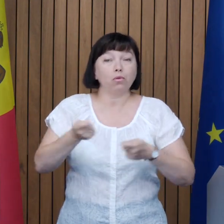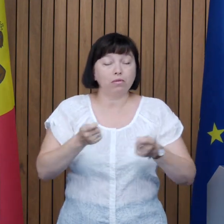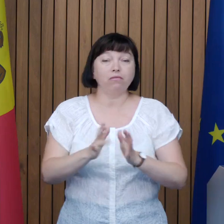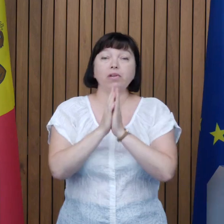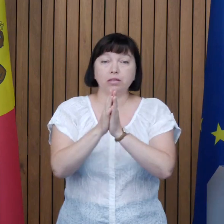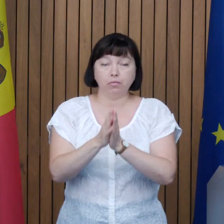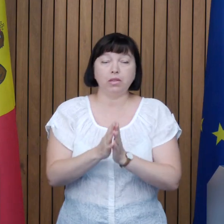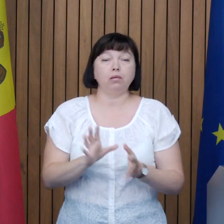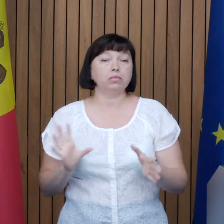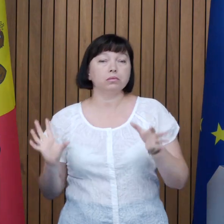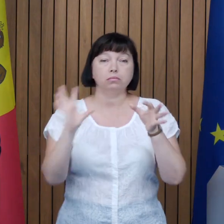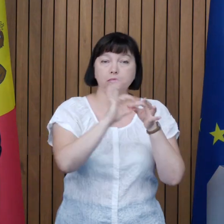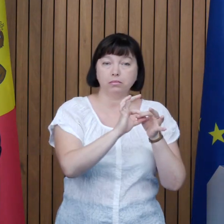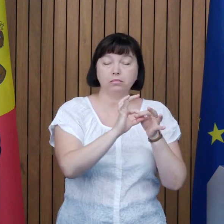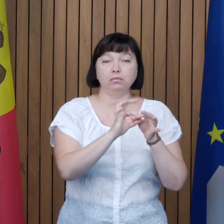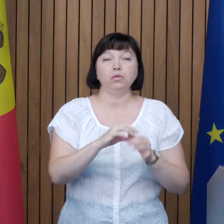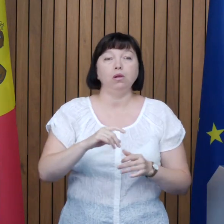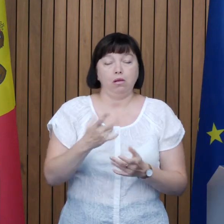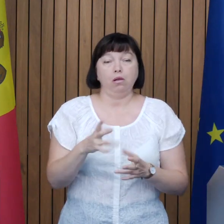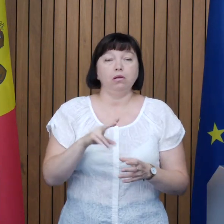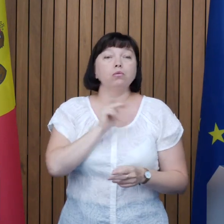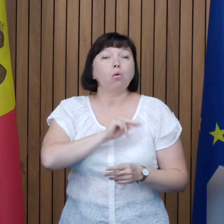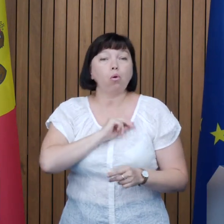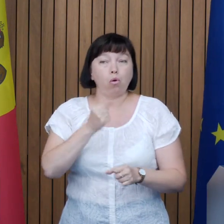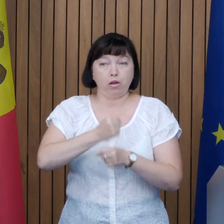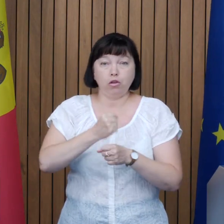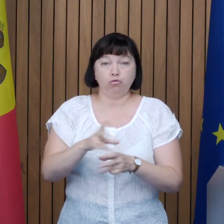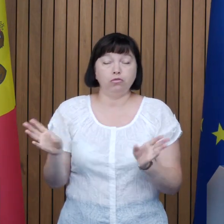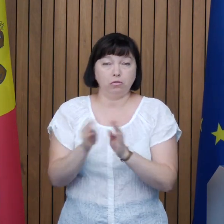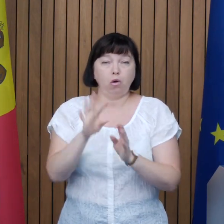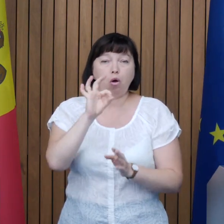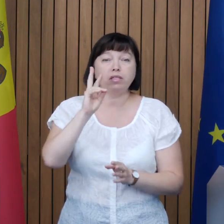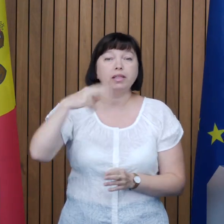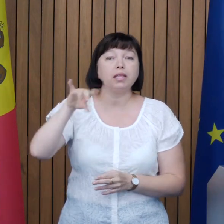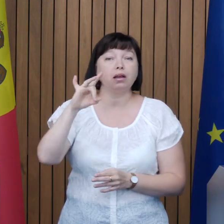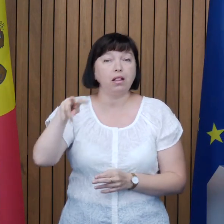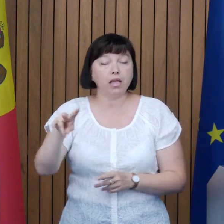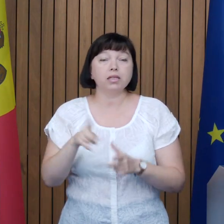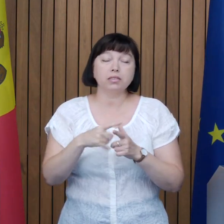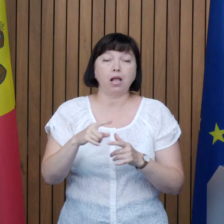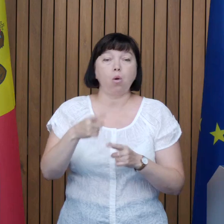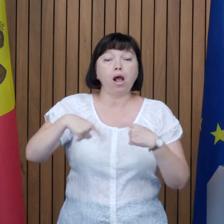lăsați comentariu